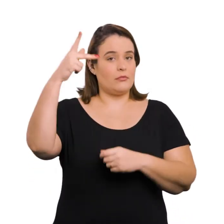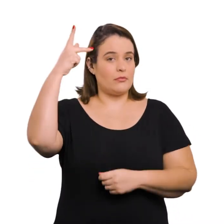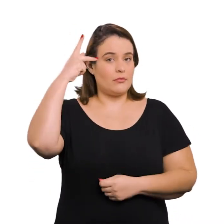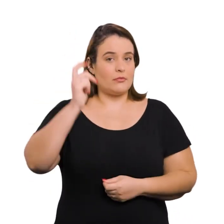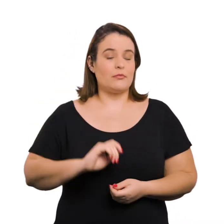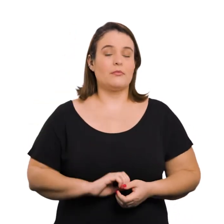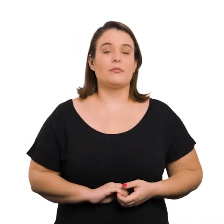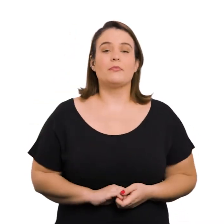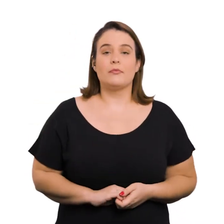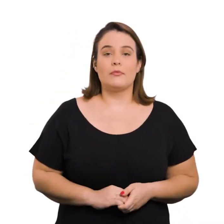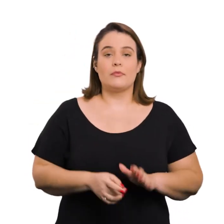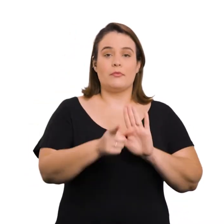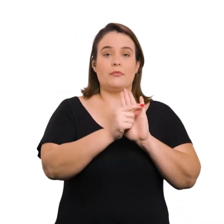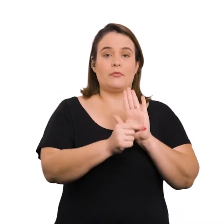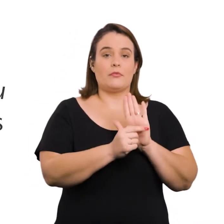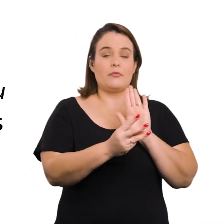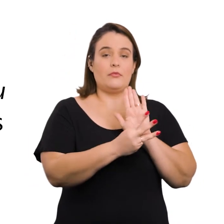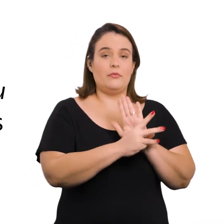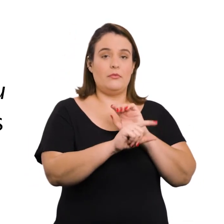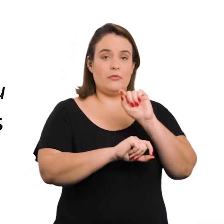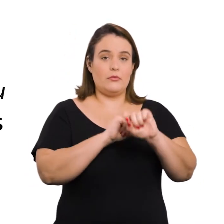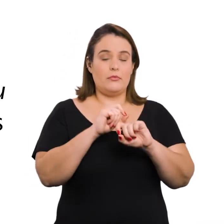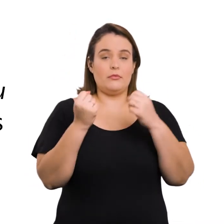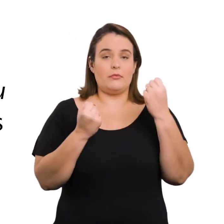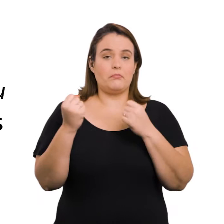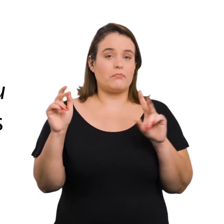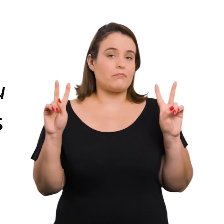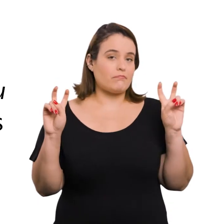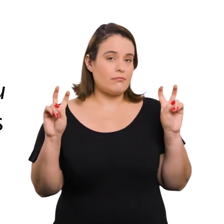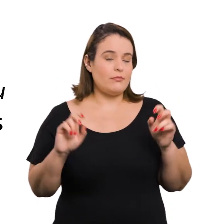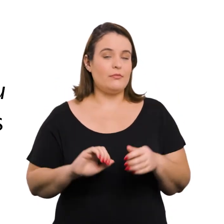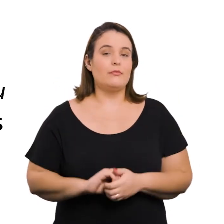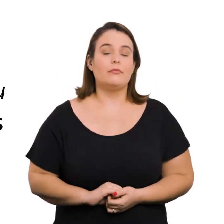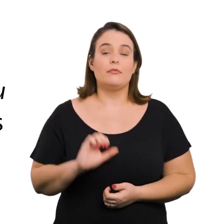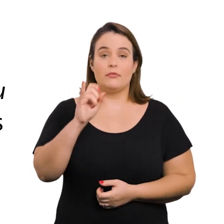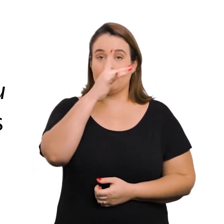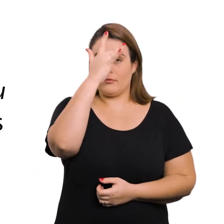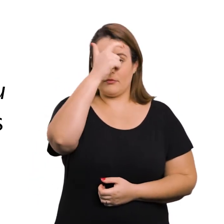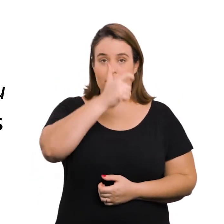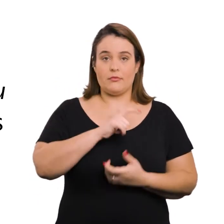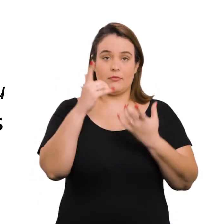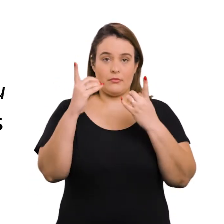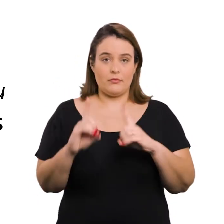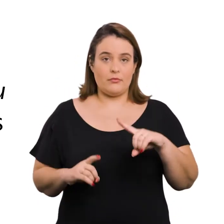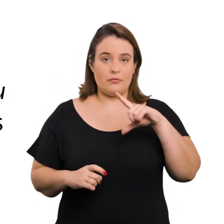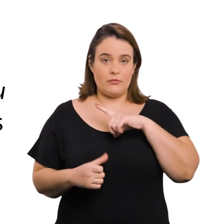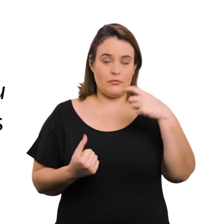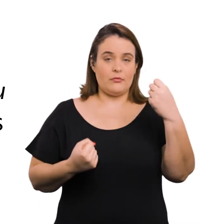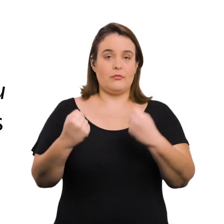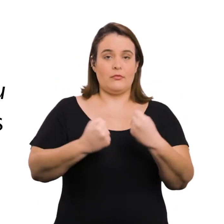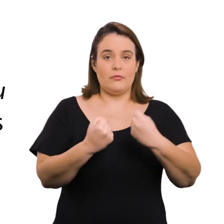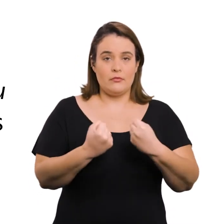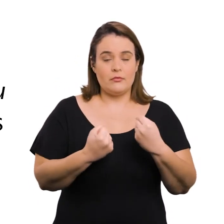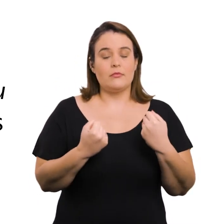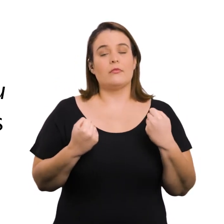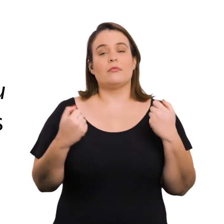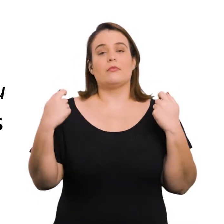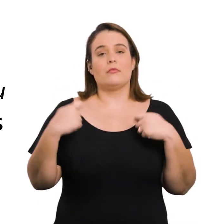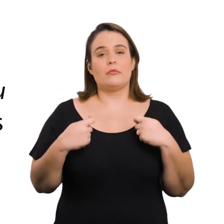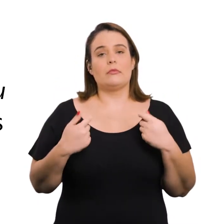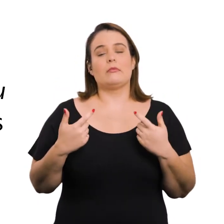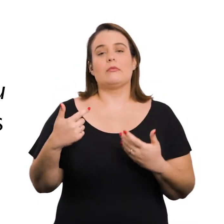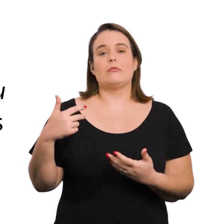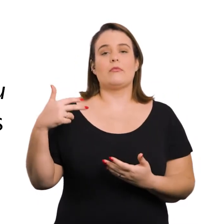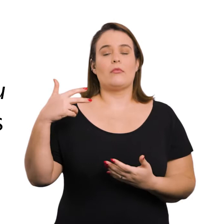âmbito do Município de São Paulo. O artigo 3º determina que veículos, abre aspas, conduzidos por pessoa com